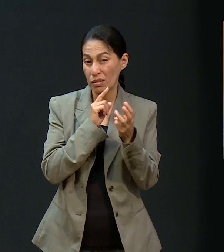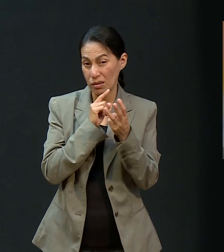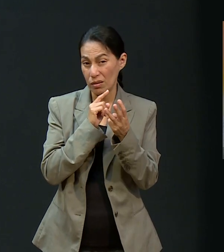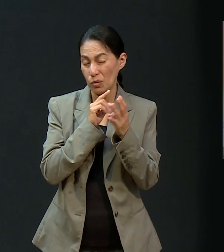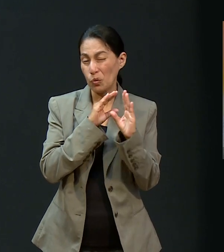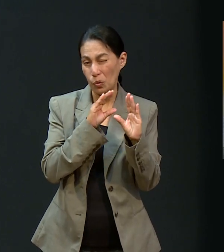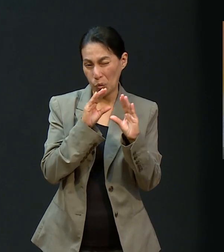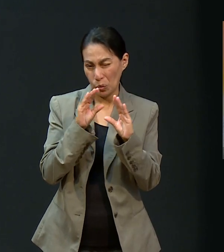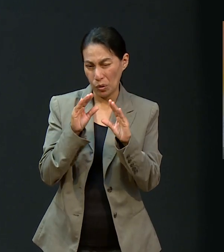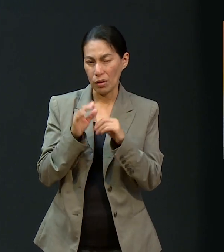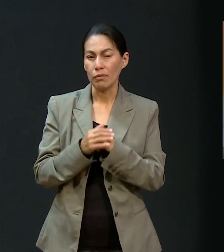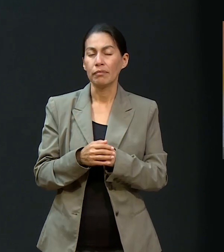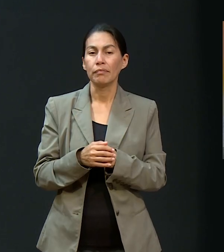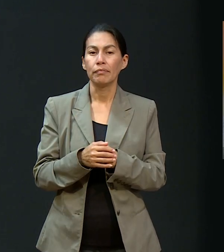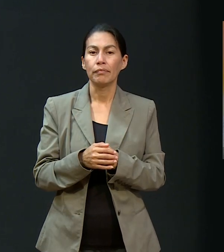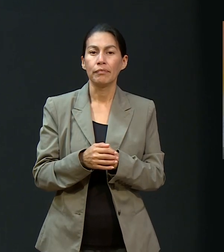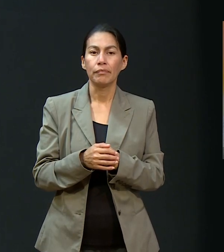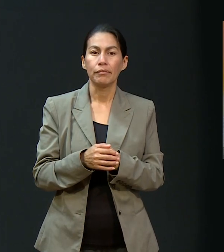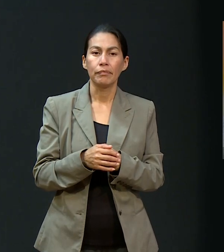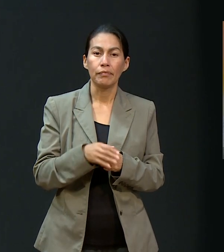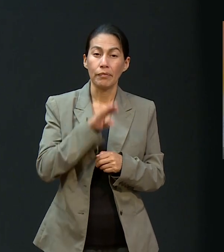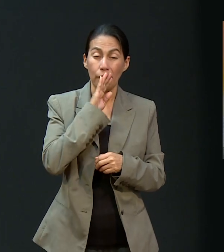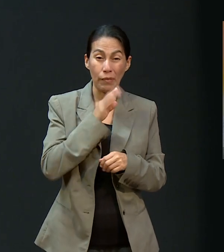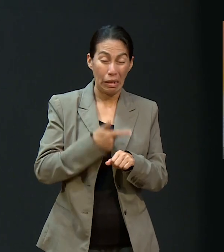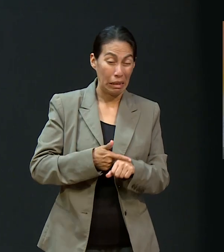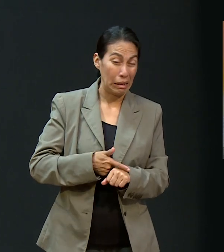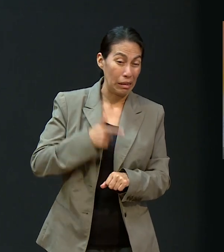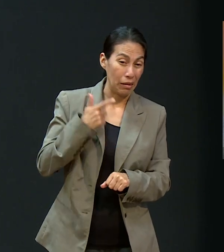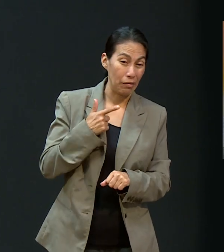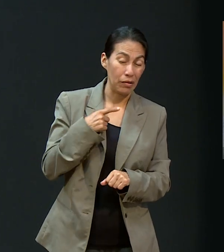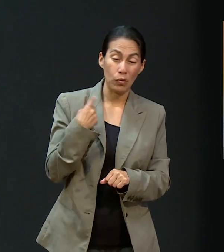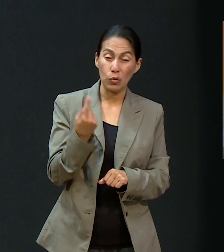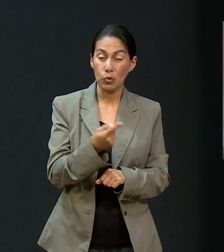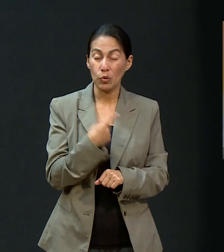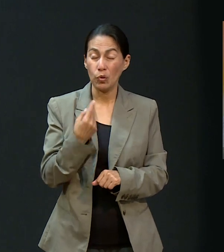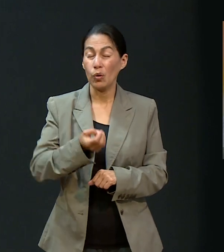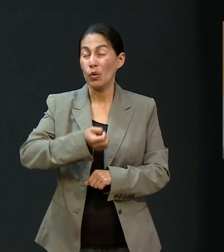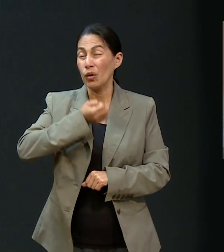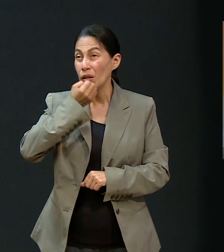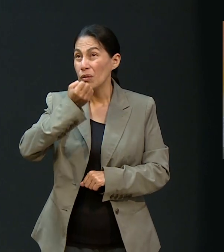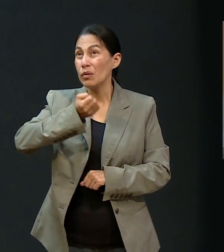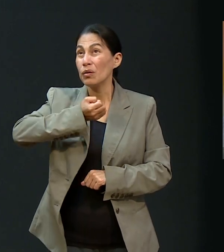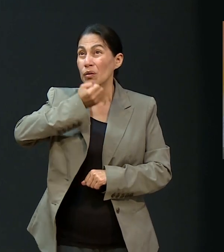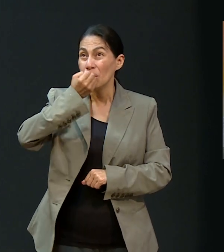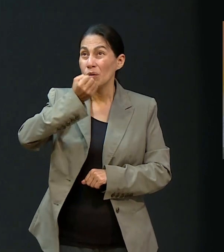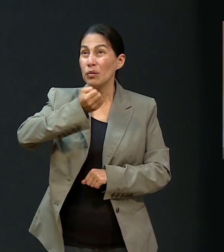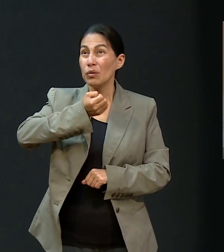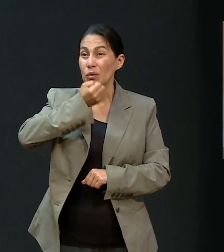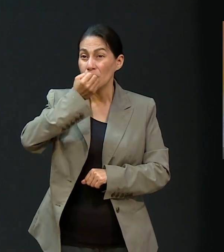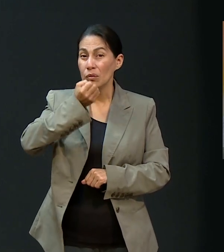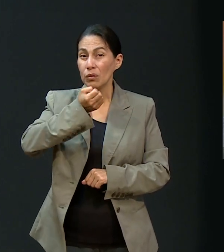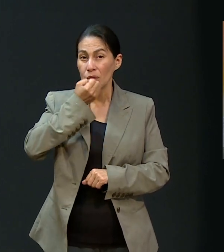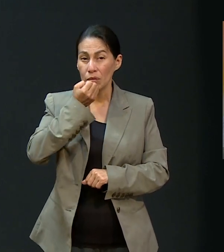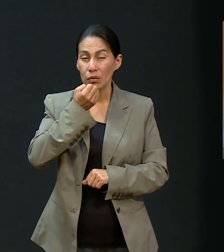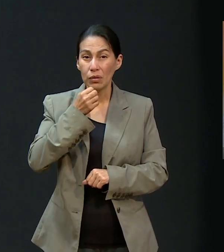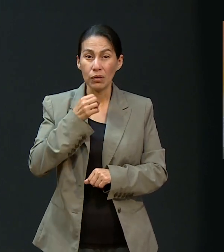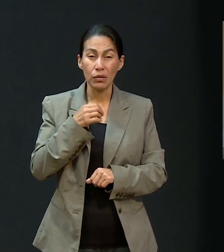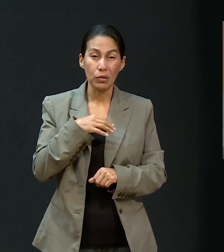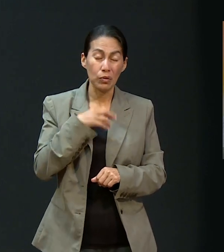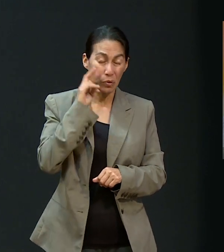muy grave. Pero pues, estuvimos orando. Yo recuerdo muchas escenas donde nos reuníamos en